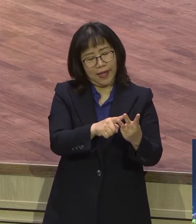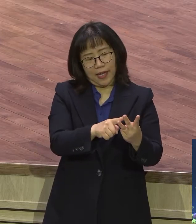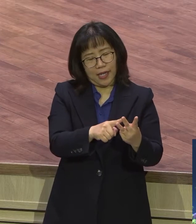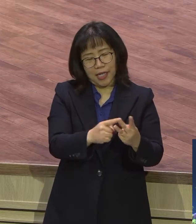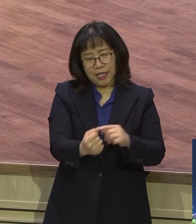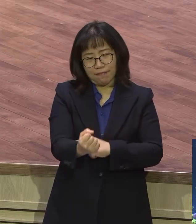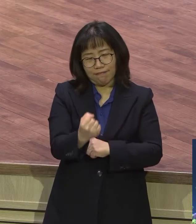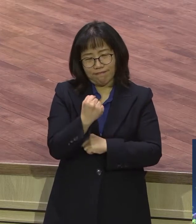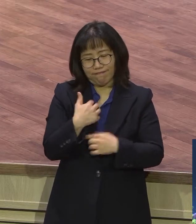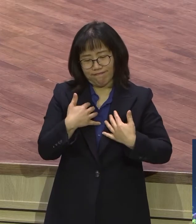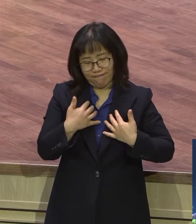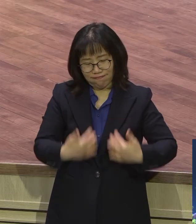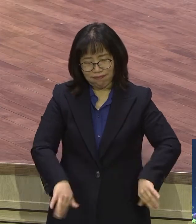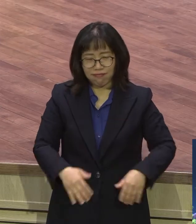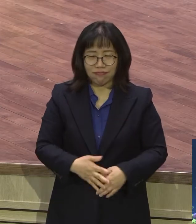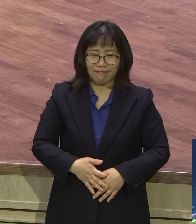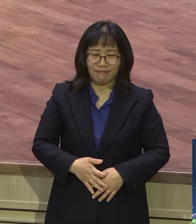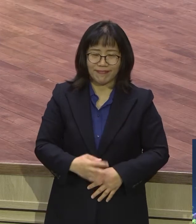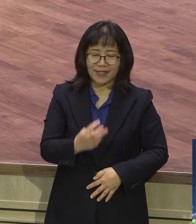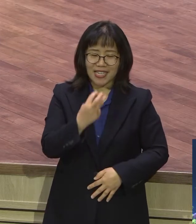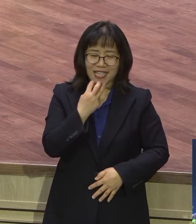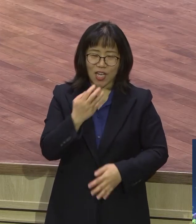경기도 어디에서 목회를 하는 분인데 주여